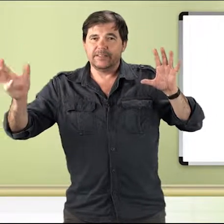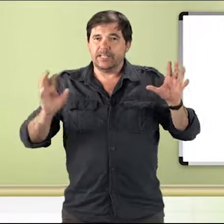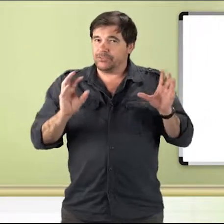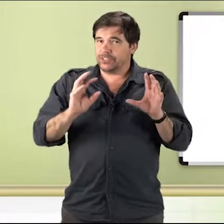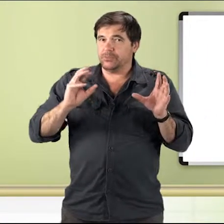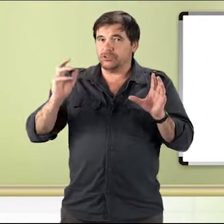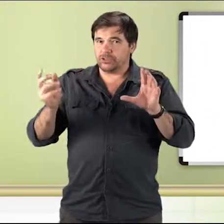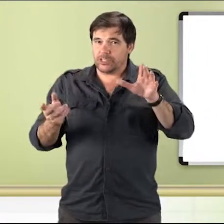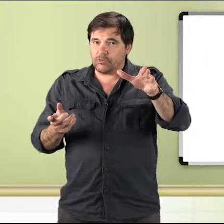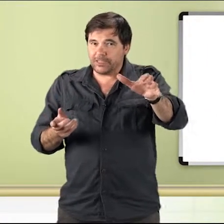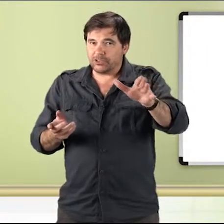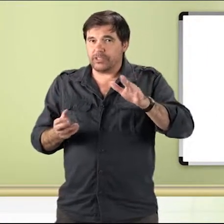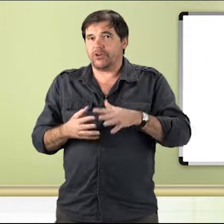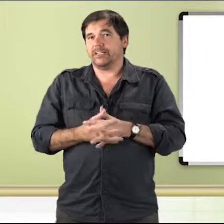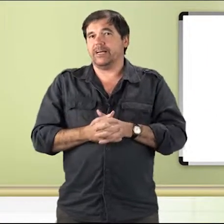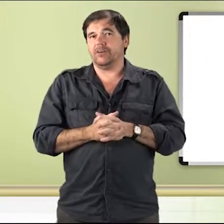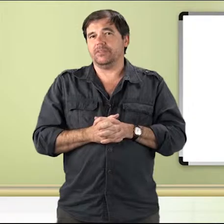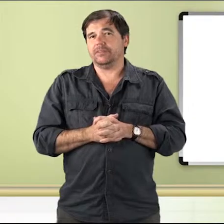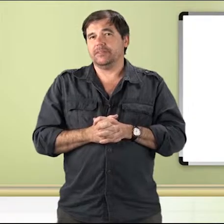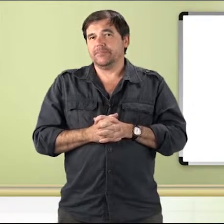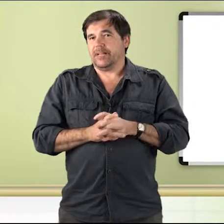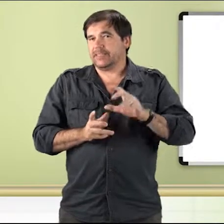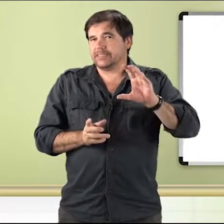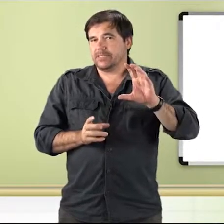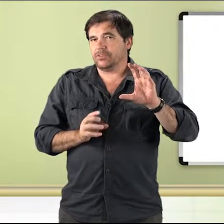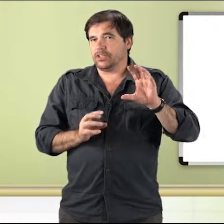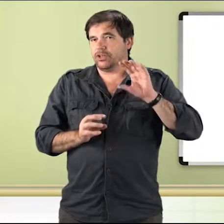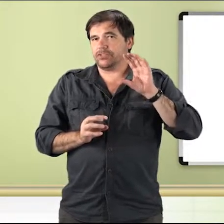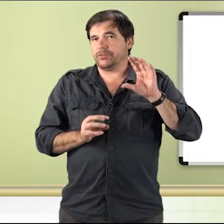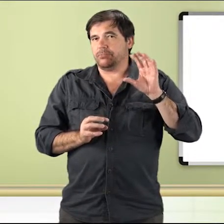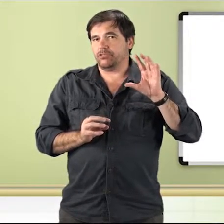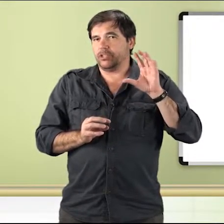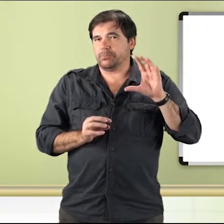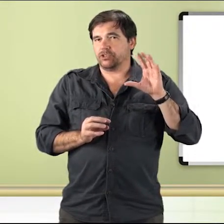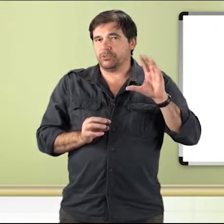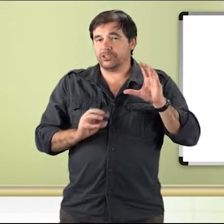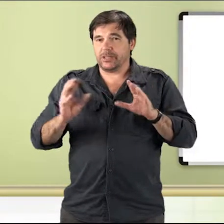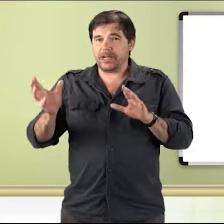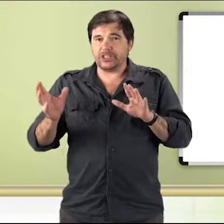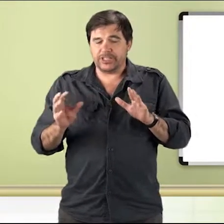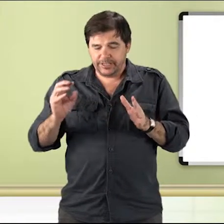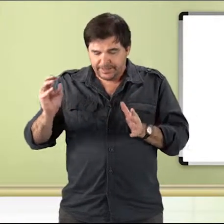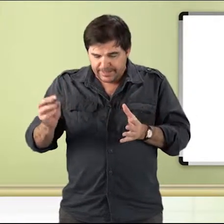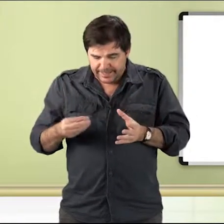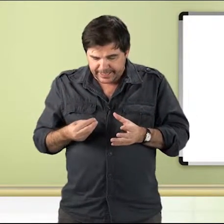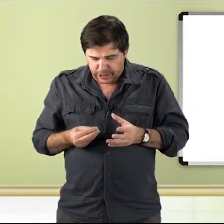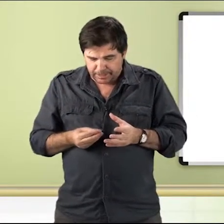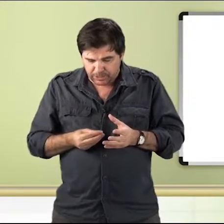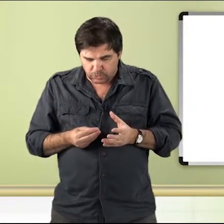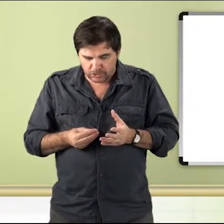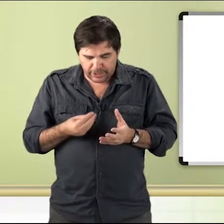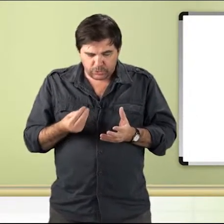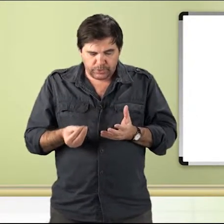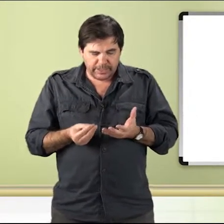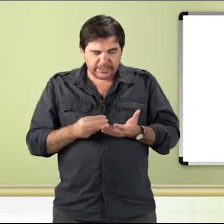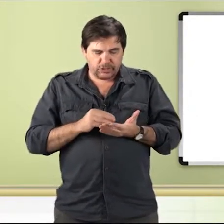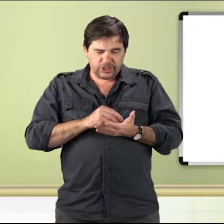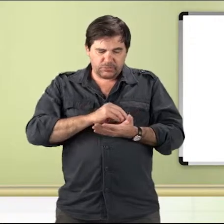Eles fazem muito isso, eu até comentei isso na hora da aula. Atenção, que eles gostam de fazer perguntas sobre isso, ainda mais que, nesse aspecto, quanto à natureza, nós temos